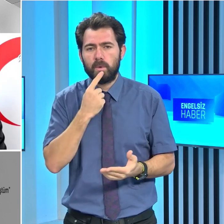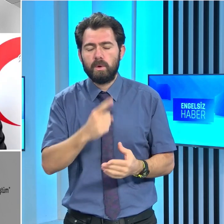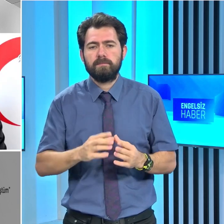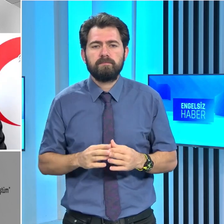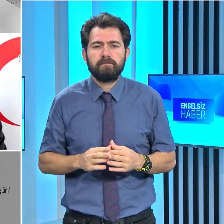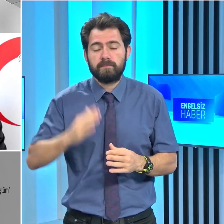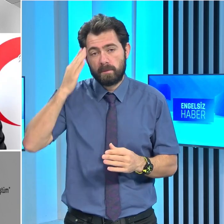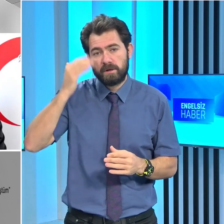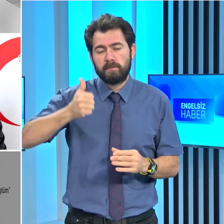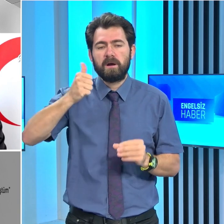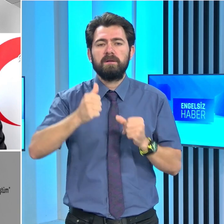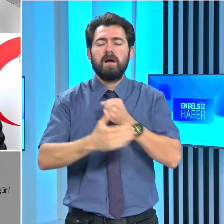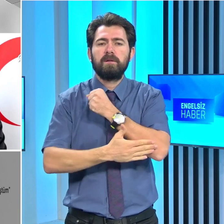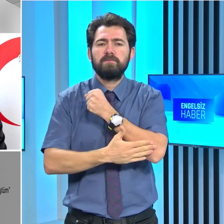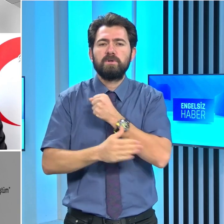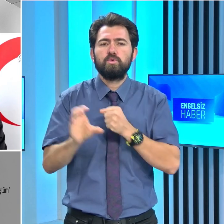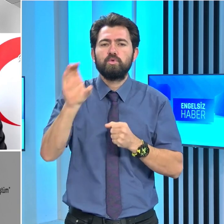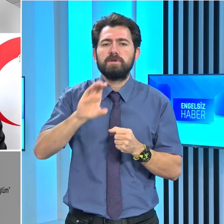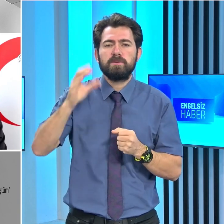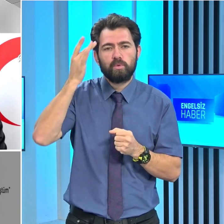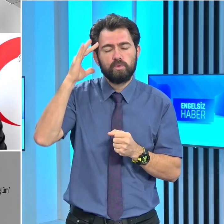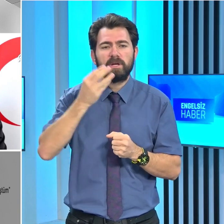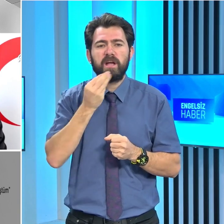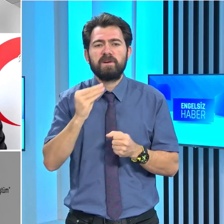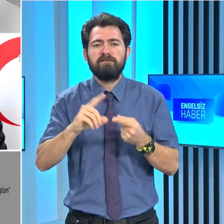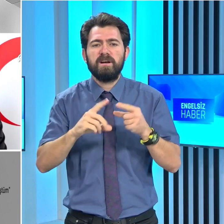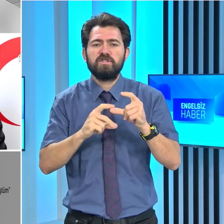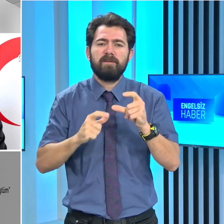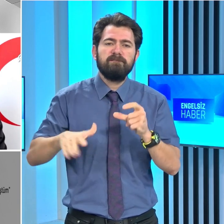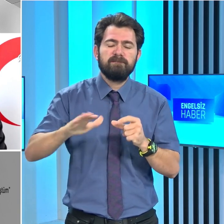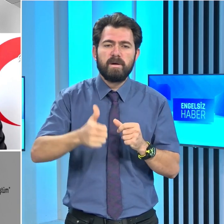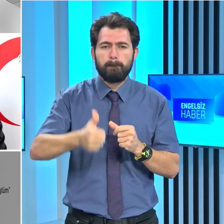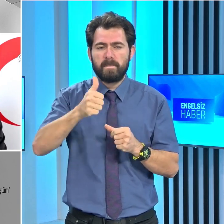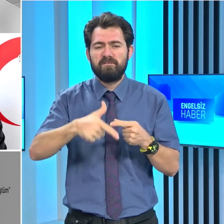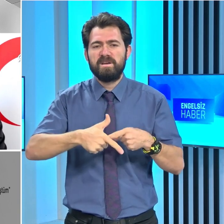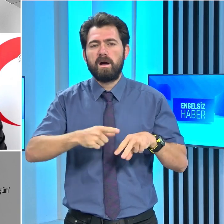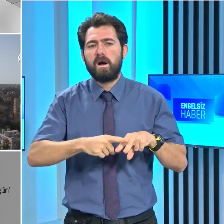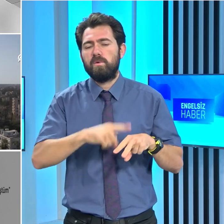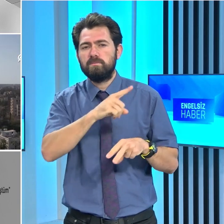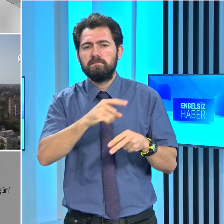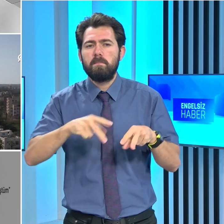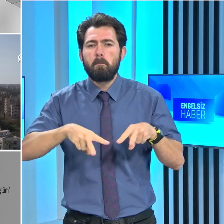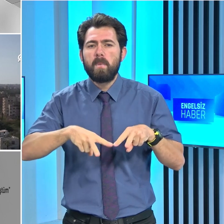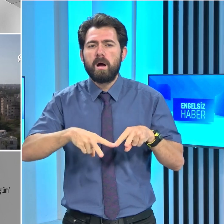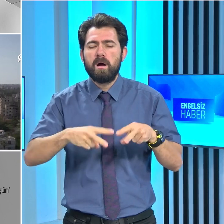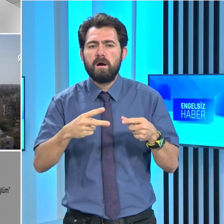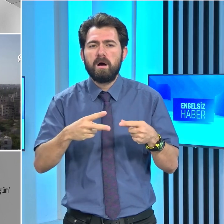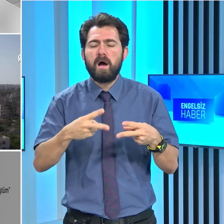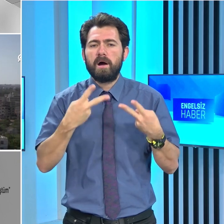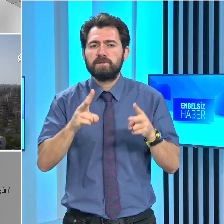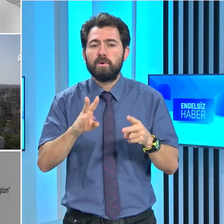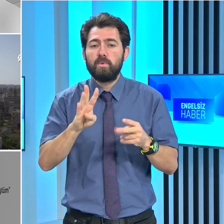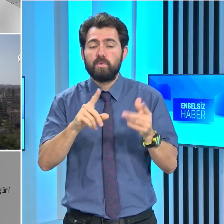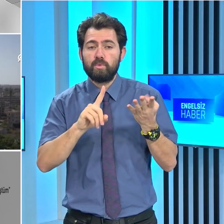Başbakan Yardımcısı Turizm, Kültür, Gençlik ve Çevre Bakanı Fikri Atıoğlu, Maraş açılımının 4.